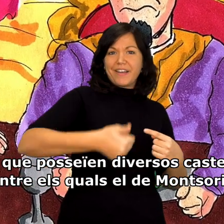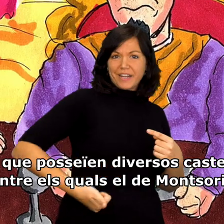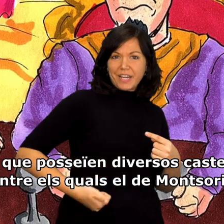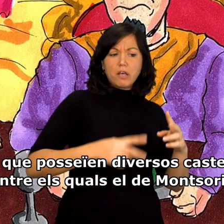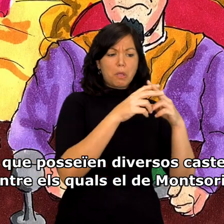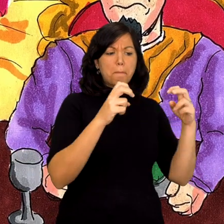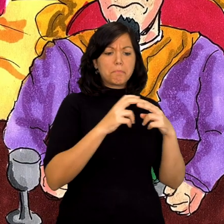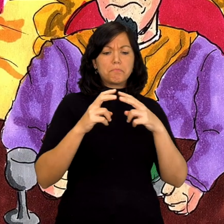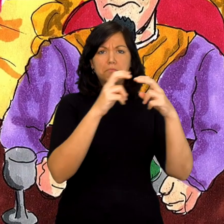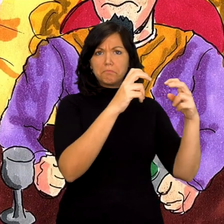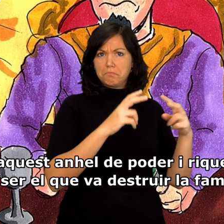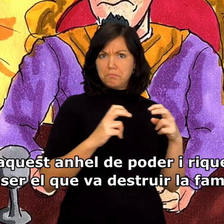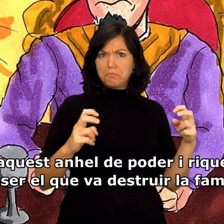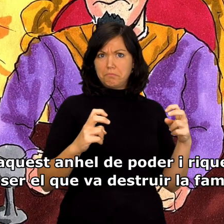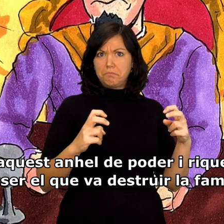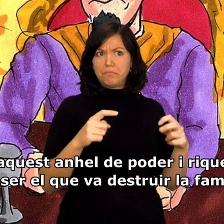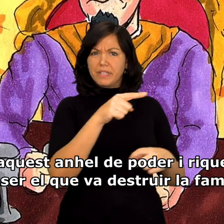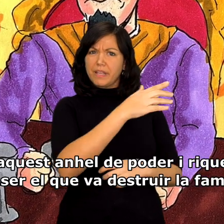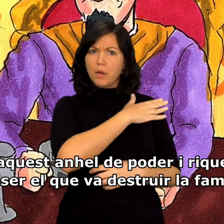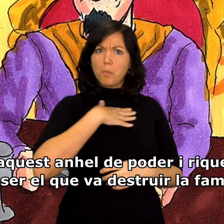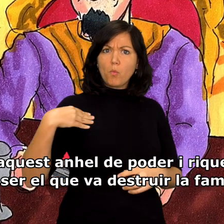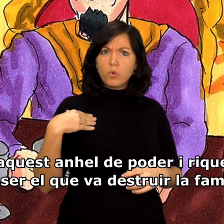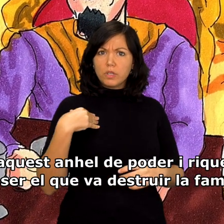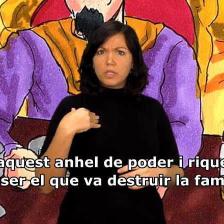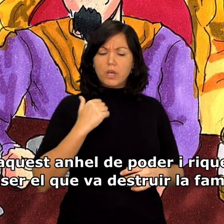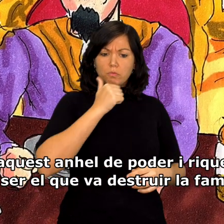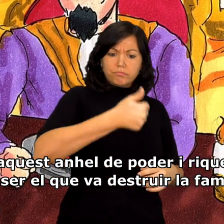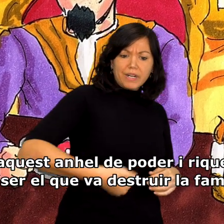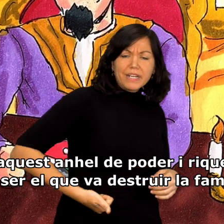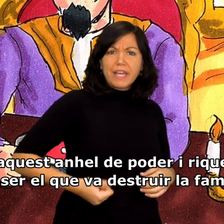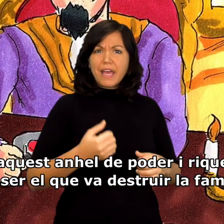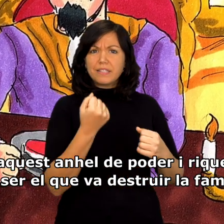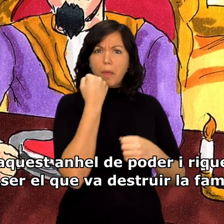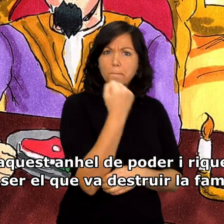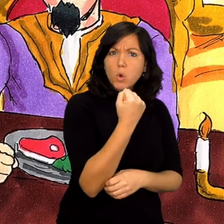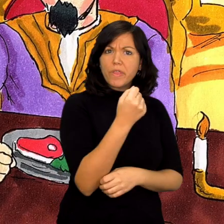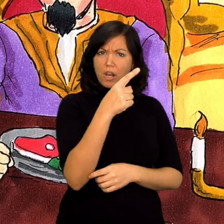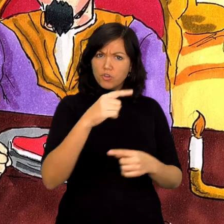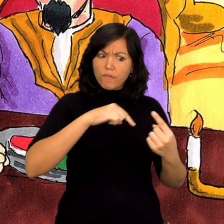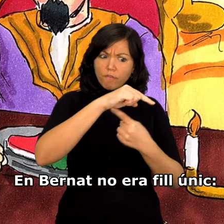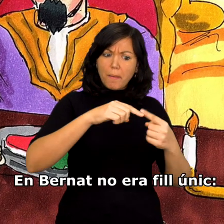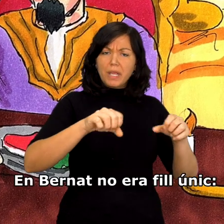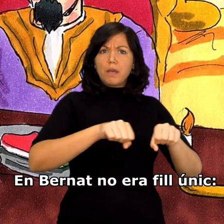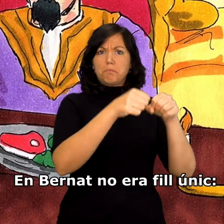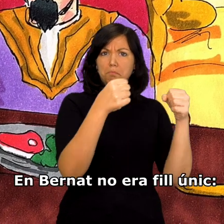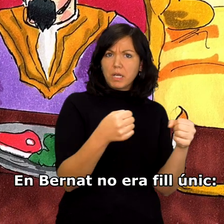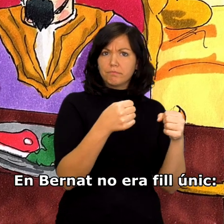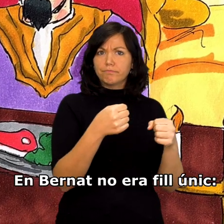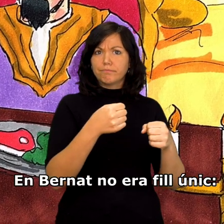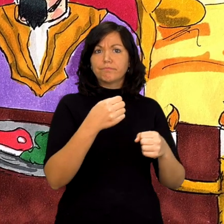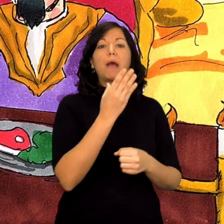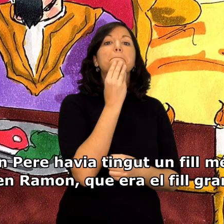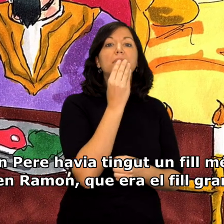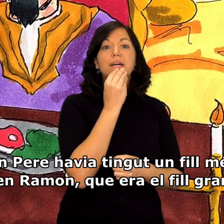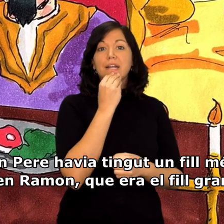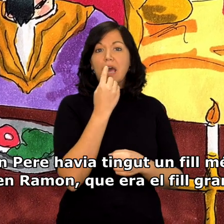quals el de Montsoriu. I aquest anel de poder i riquesa va ser el que va destruir la família. En Bernat no era fill